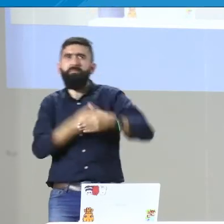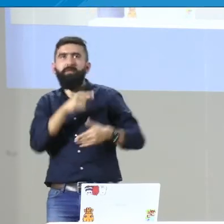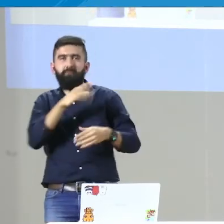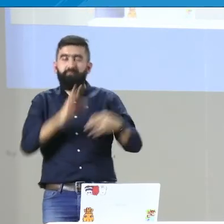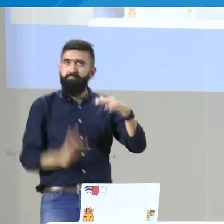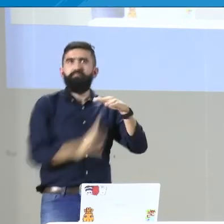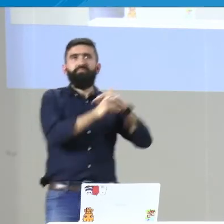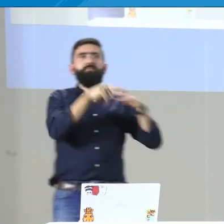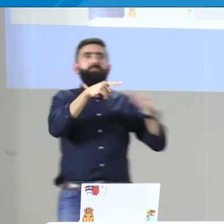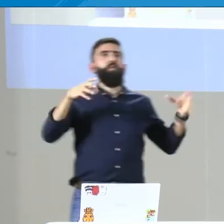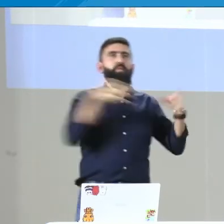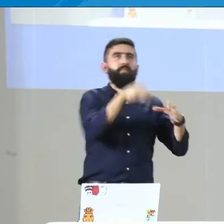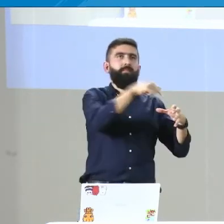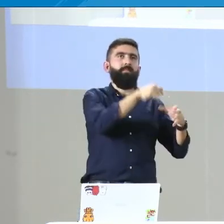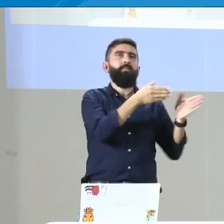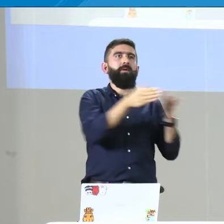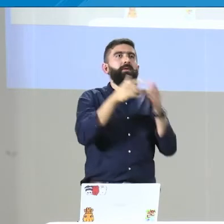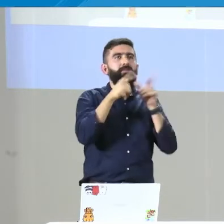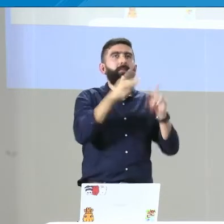mencionaba anteriormente, de la caracterización.